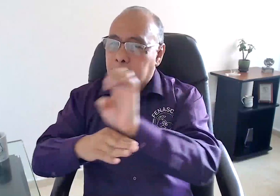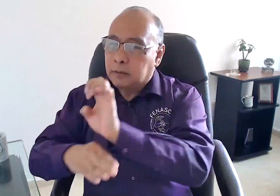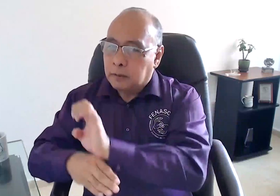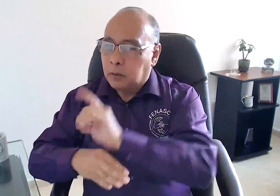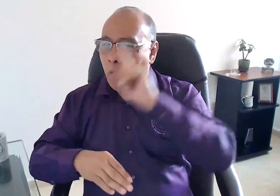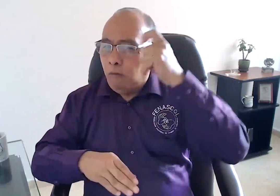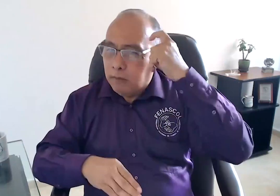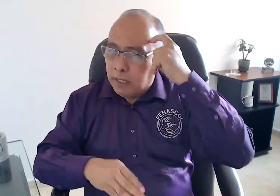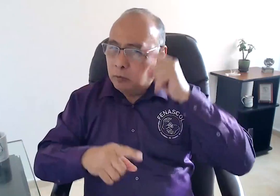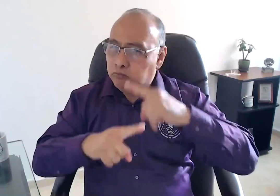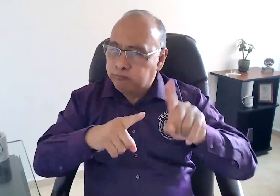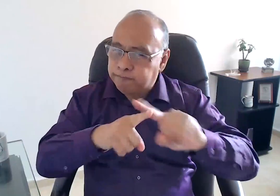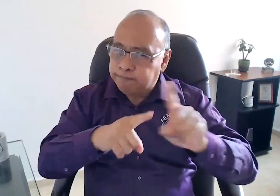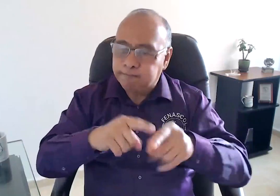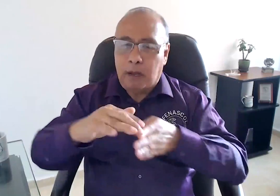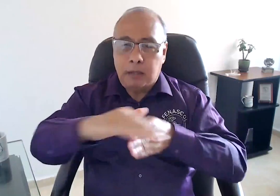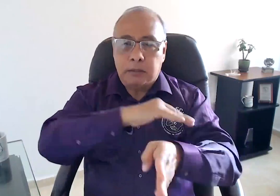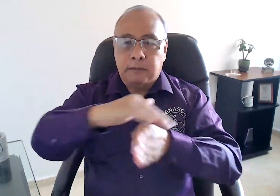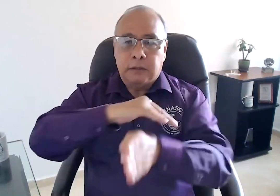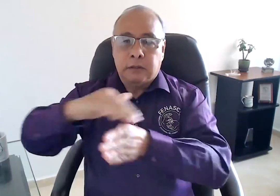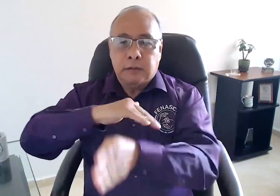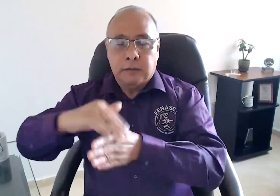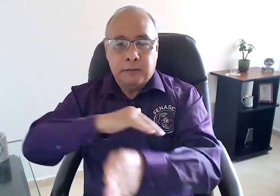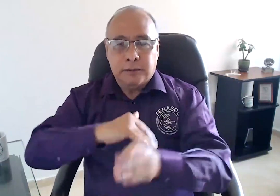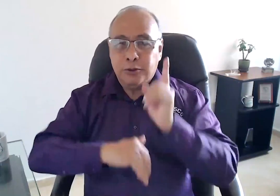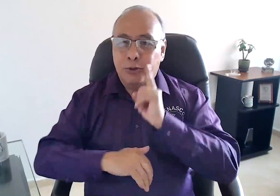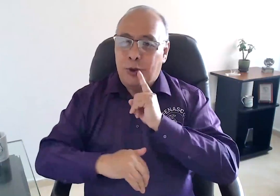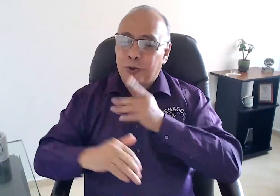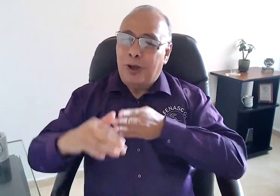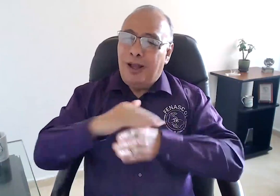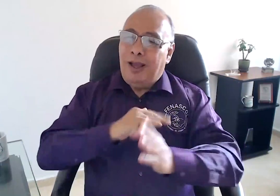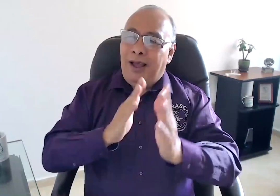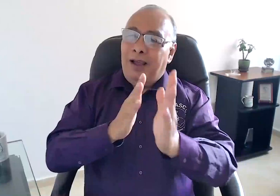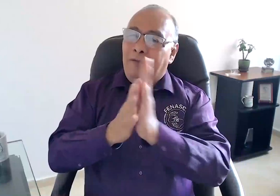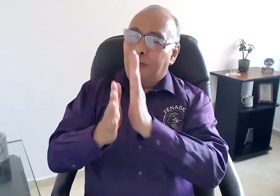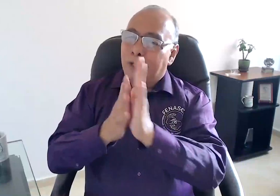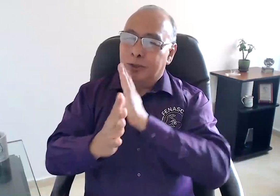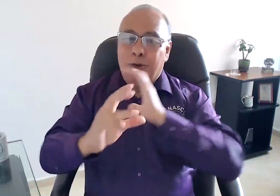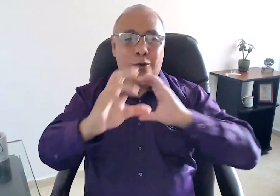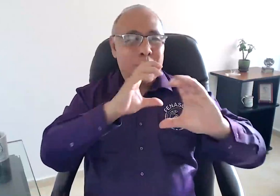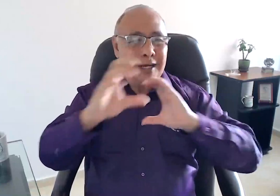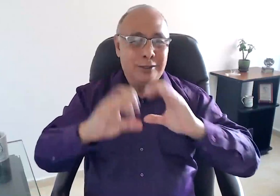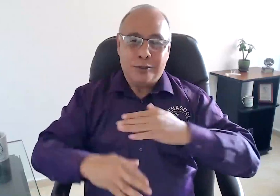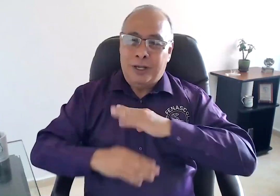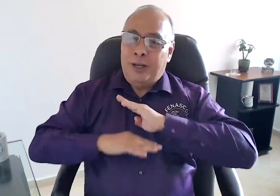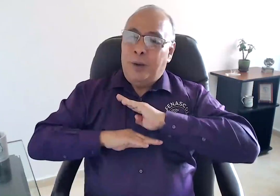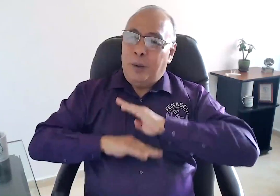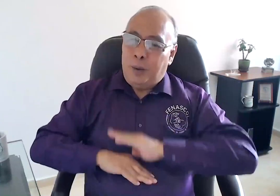sorda gozar de los diferentes derechos como son el acceso a la información y a la comunicación, acceso a la salud, a la educación, al trabajo.